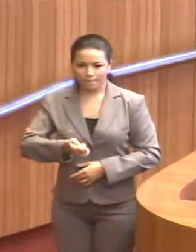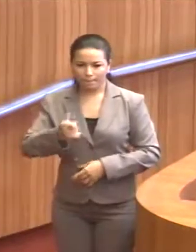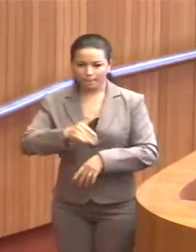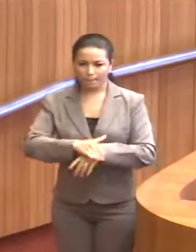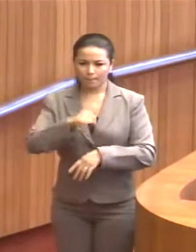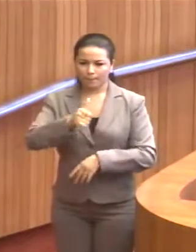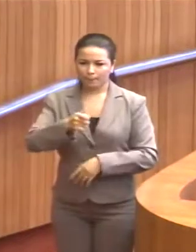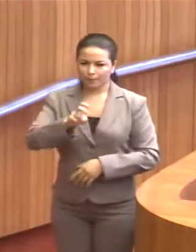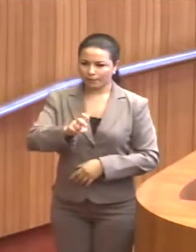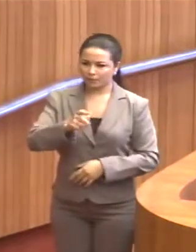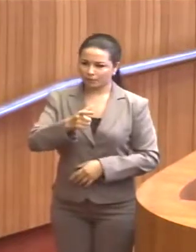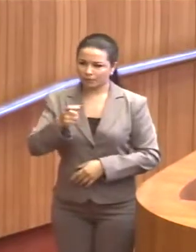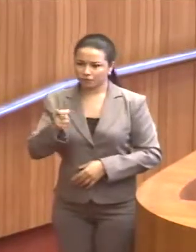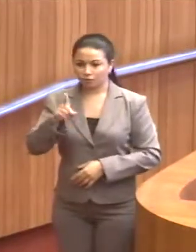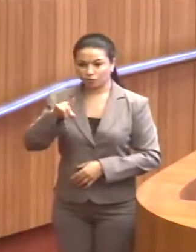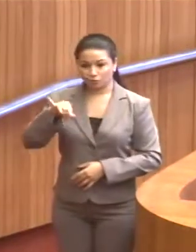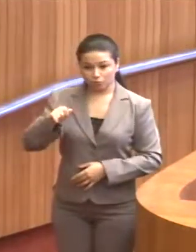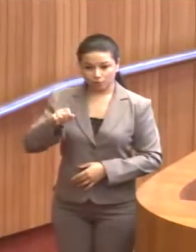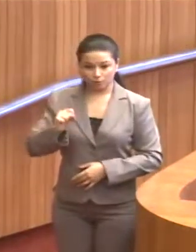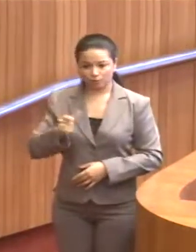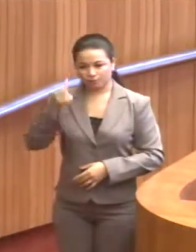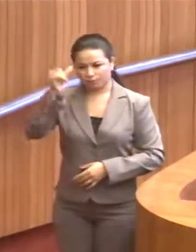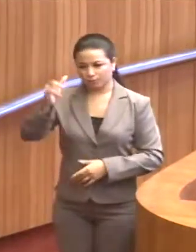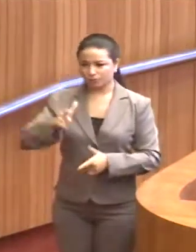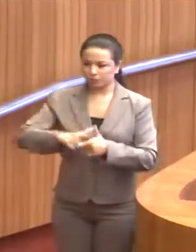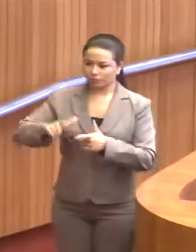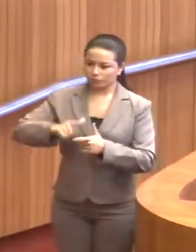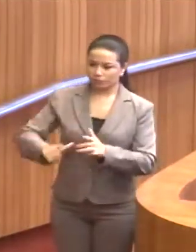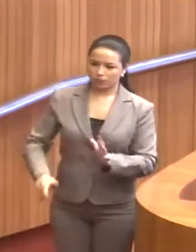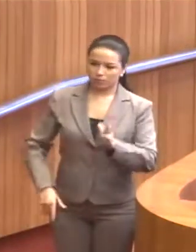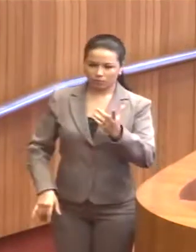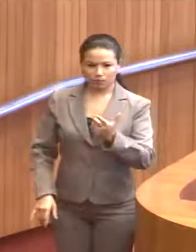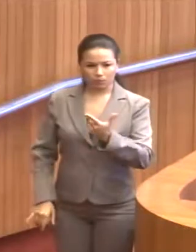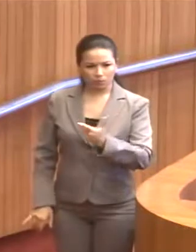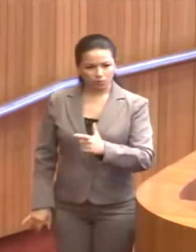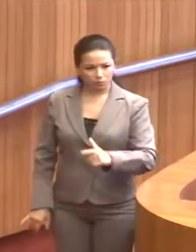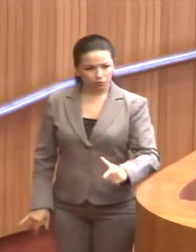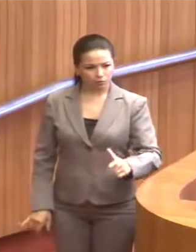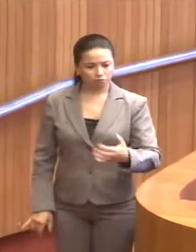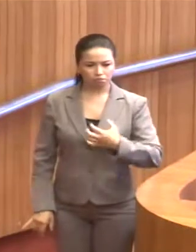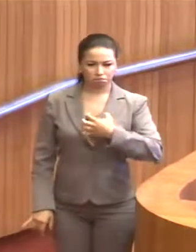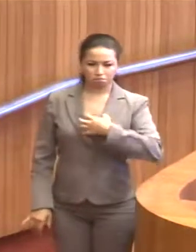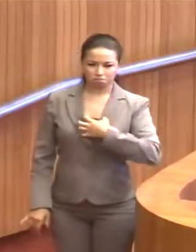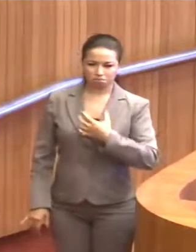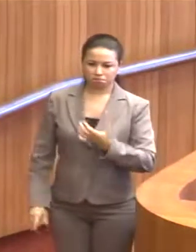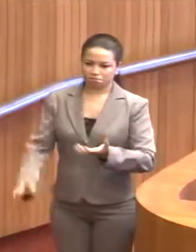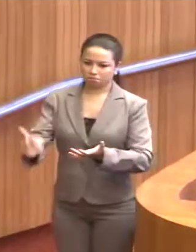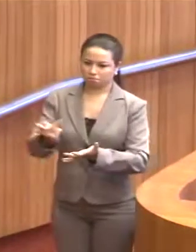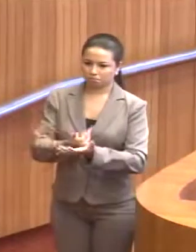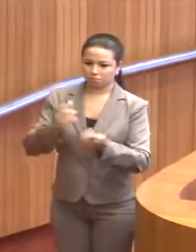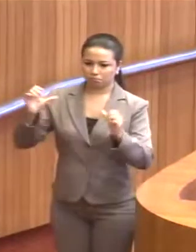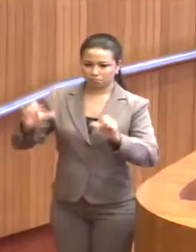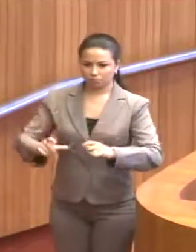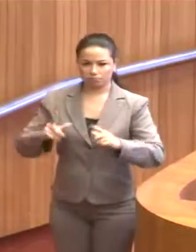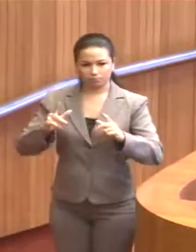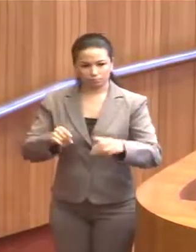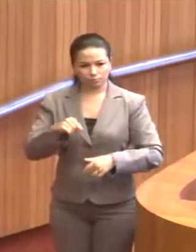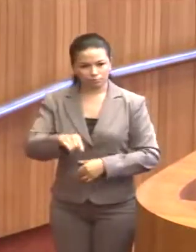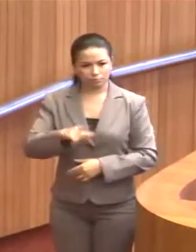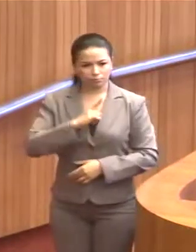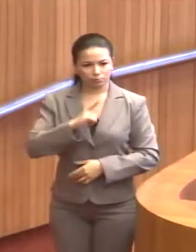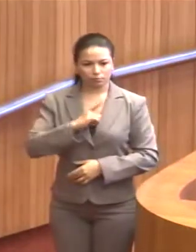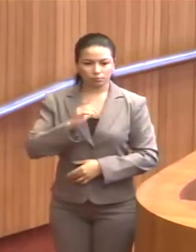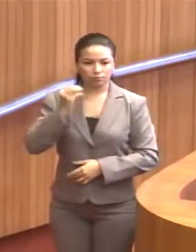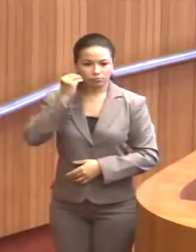mais de 15, 20 dias, e evitar que outra venha a acontecer de uma forma, infelizmente, catastrófica, como essas que nós temos